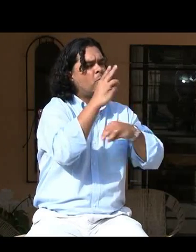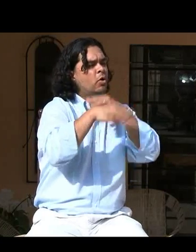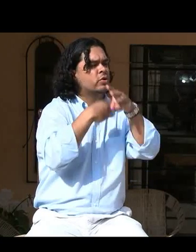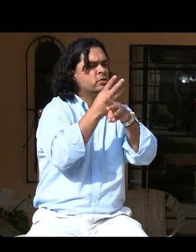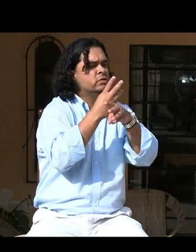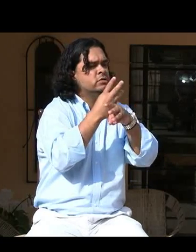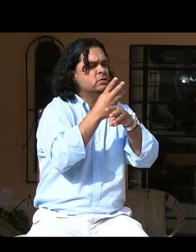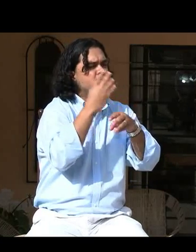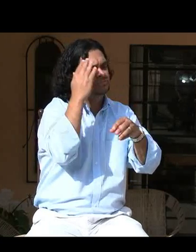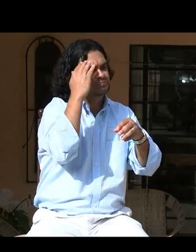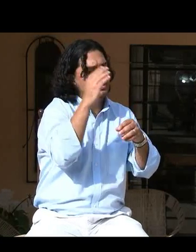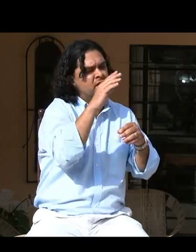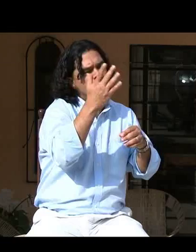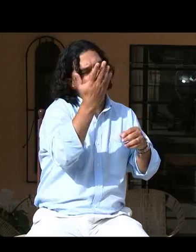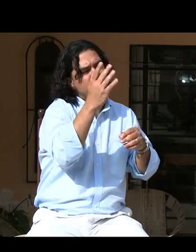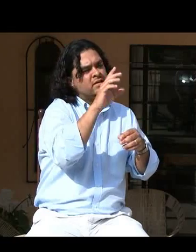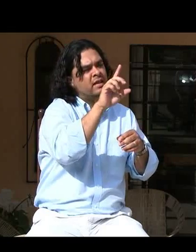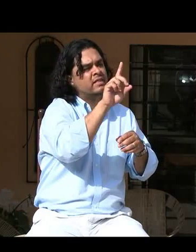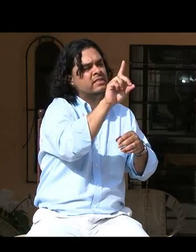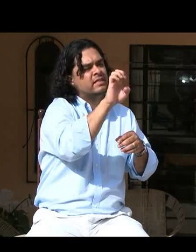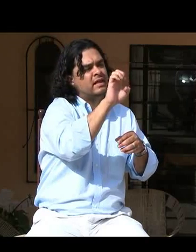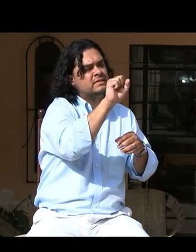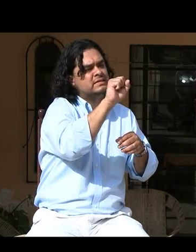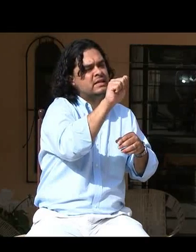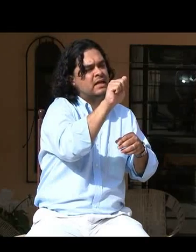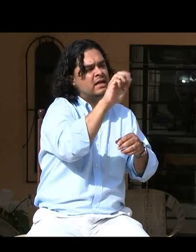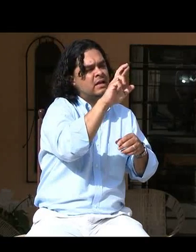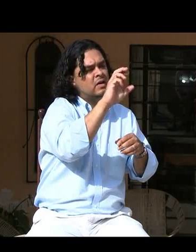que apoya a países del tercer mundo.